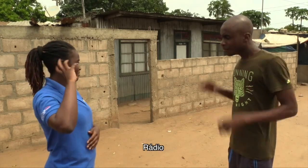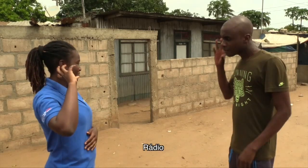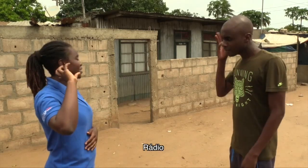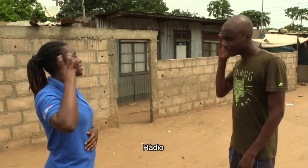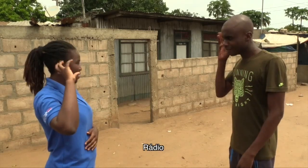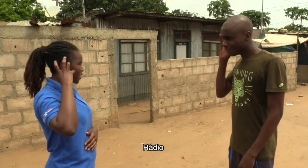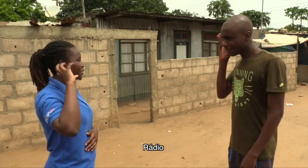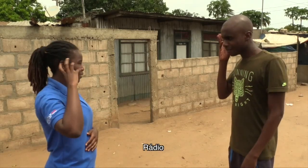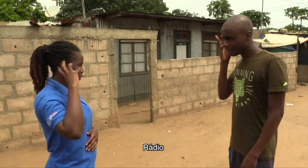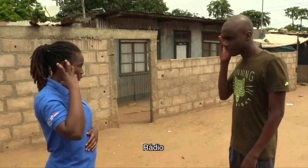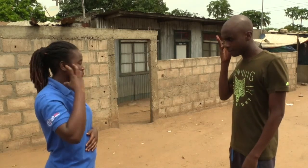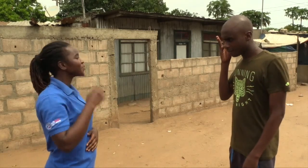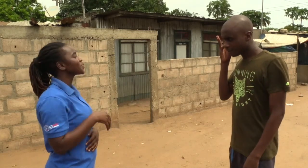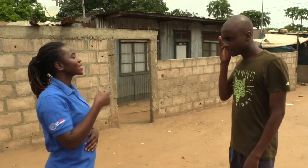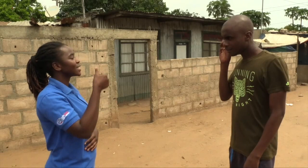rádio